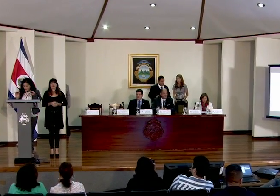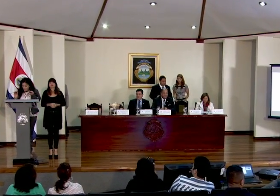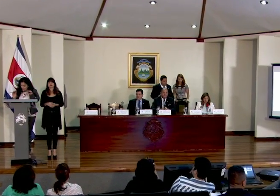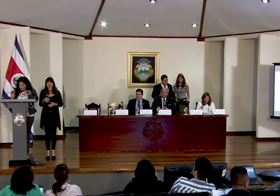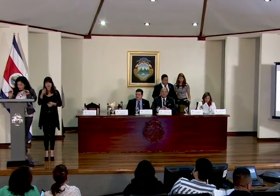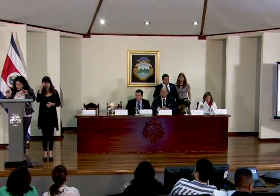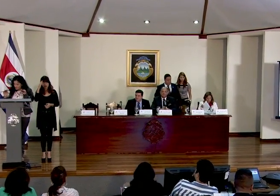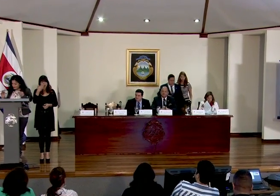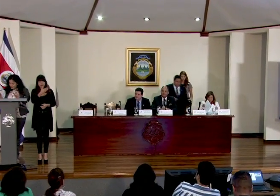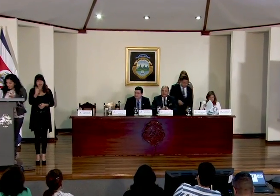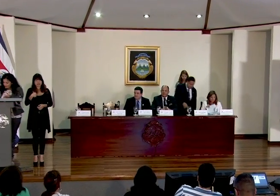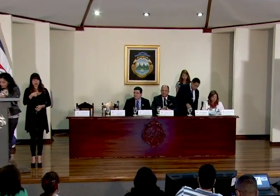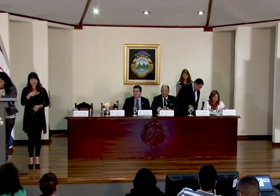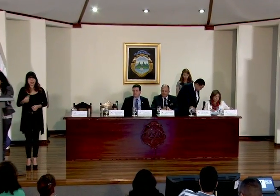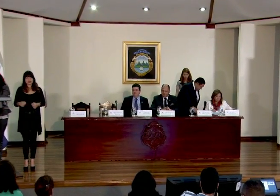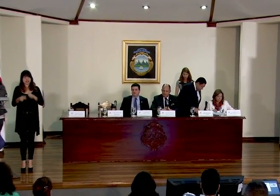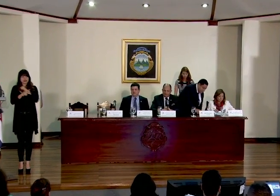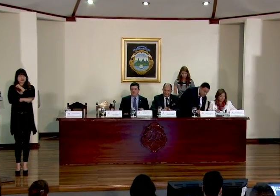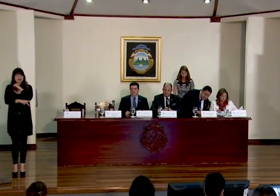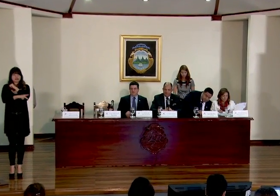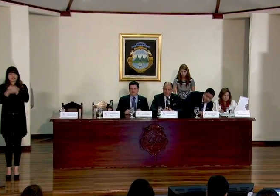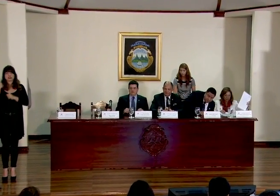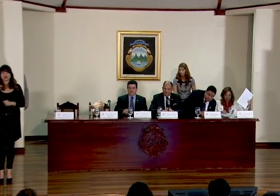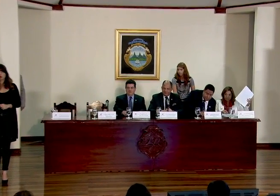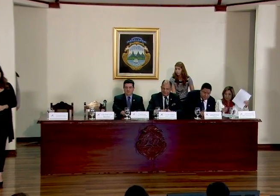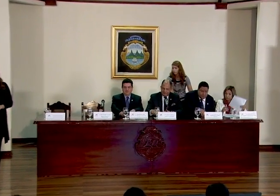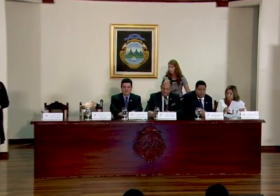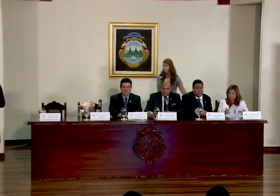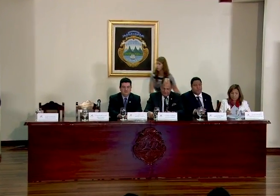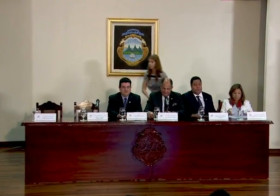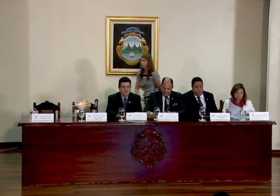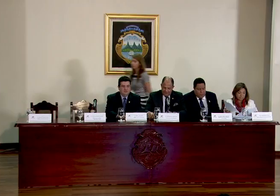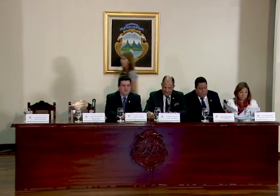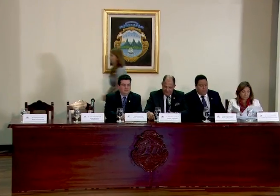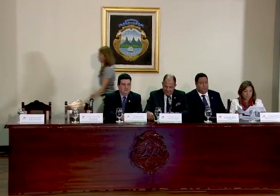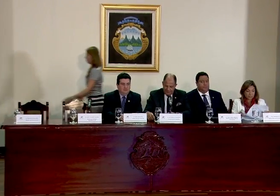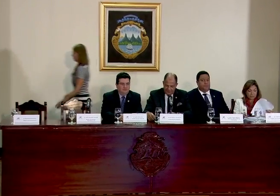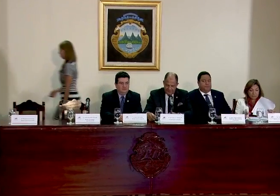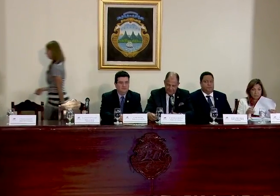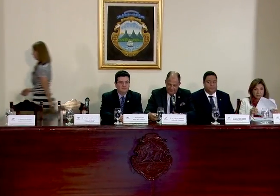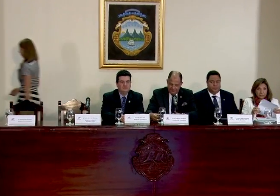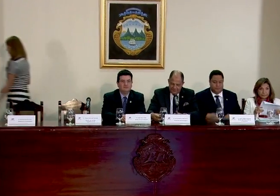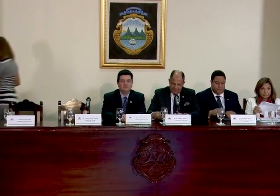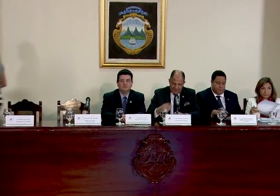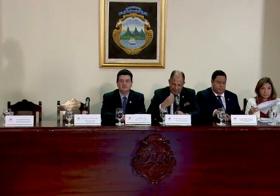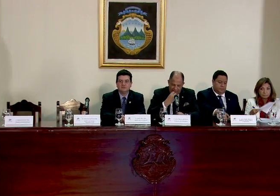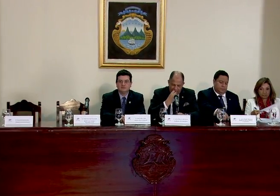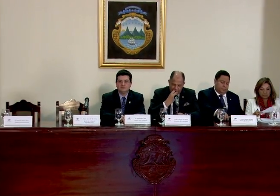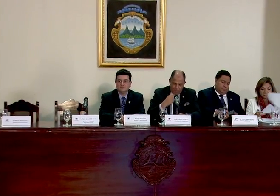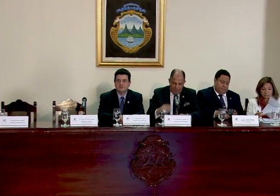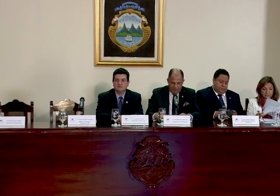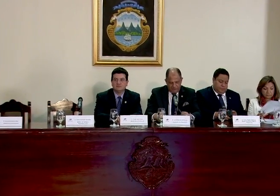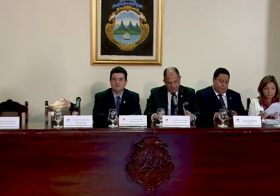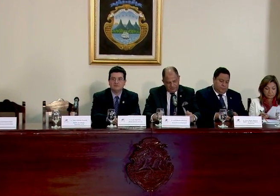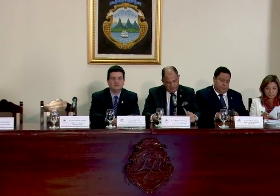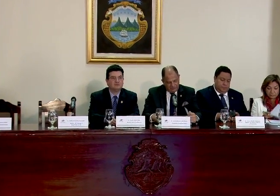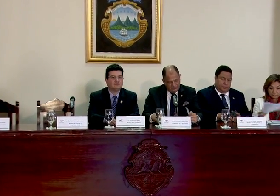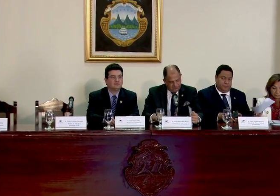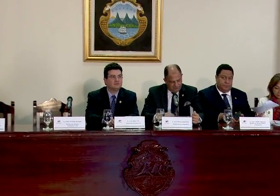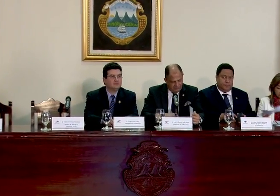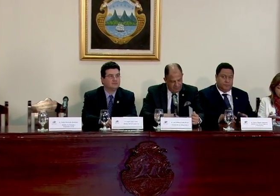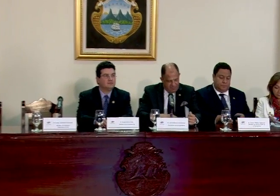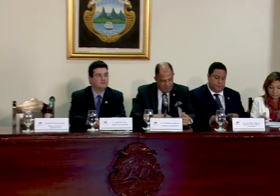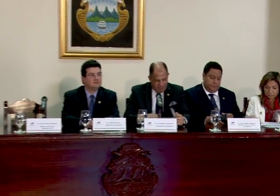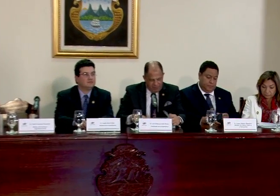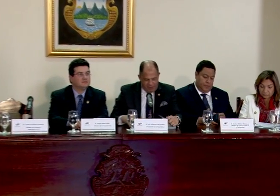Saludamos al señor presidente de la República, don Guillermo Solís, al señor ministro de la Presidencia, a la ministra de la Condición de la Mujer,